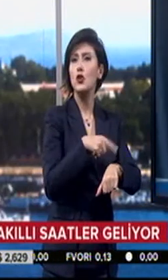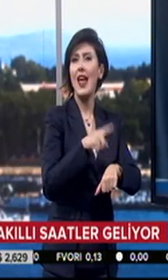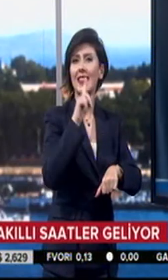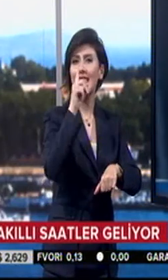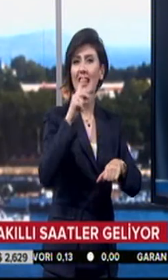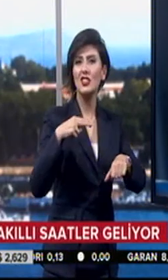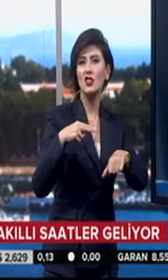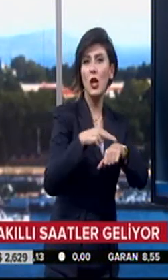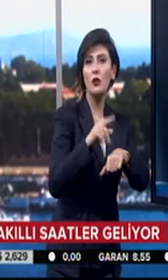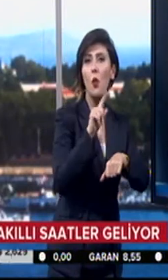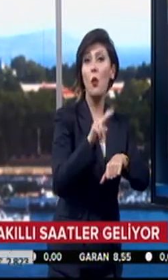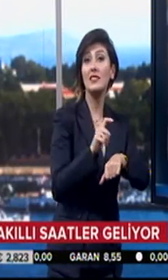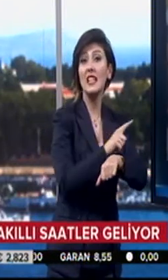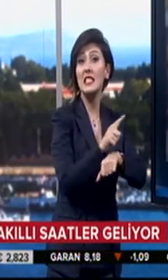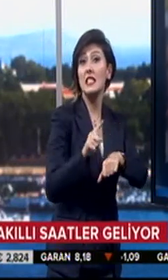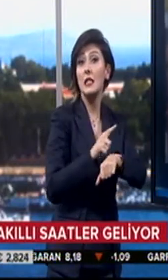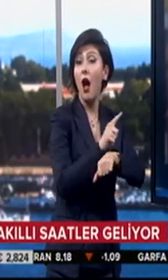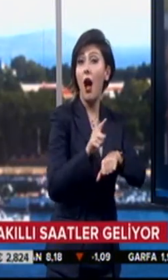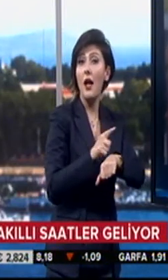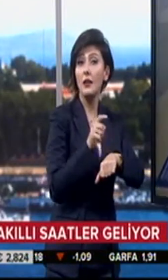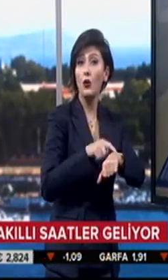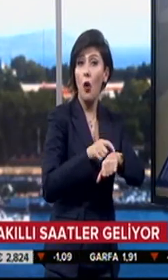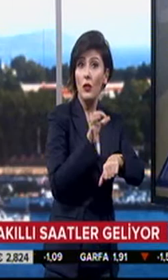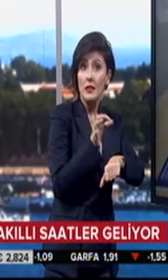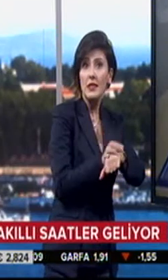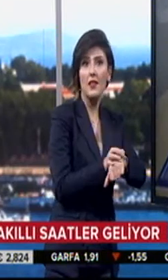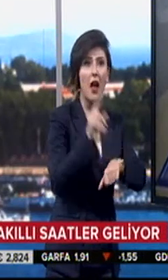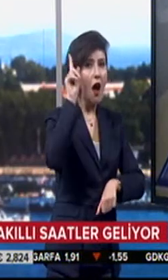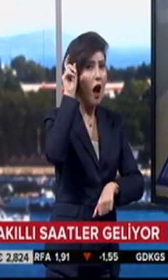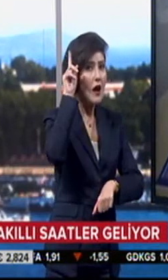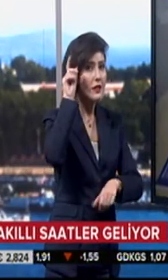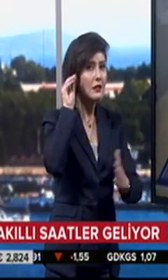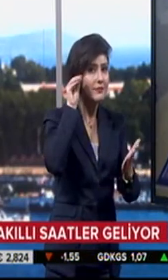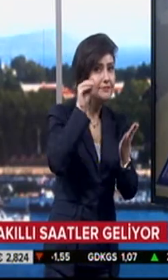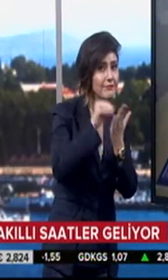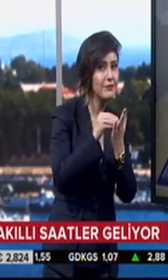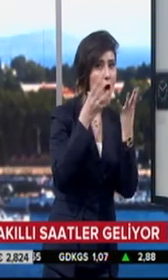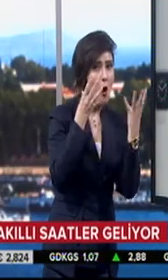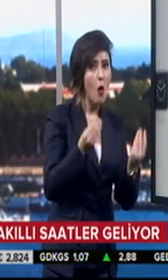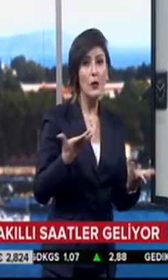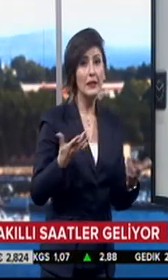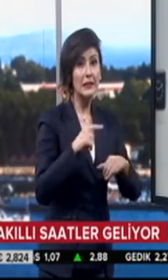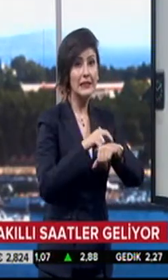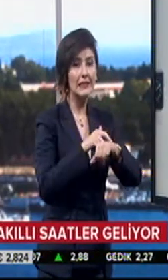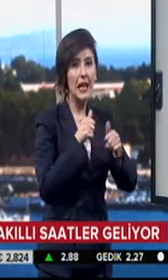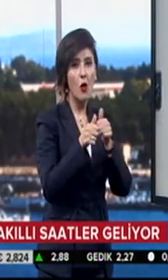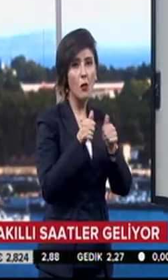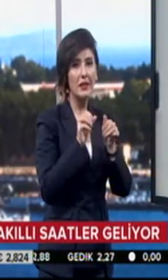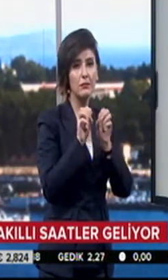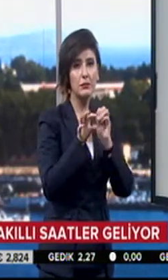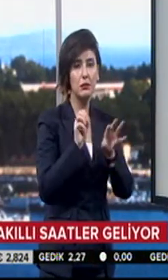tek şarjda 18 saat olan kol saatini akıllı kategorisine koyan özellikse üzerindeki